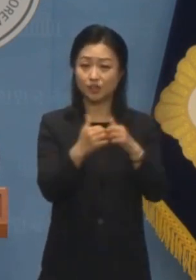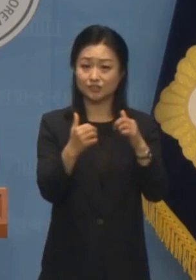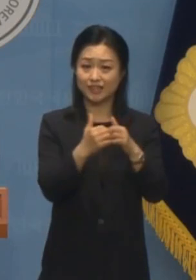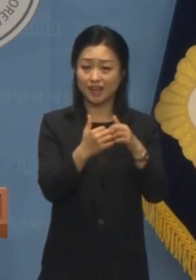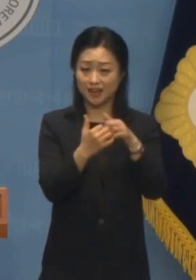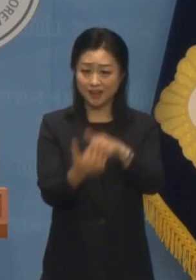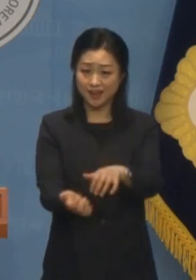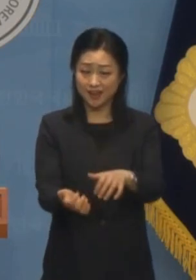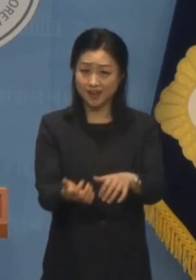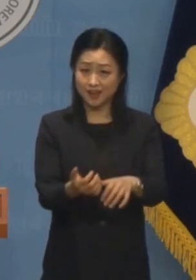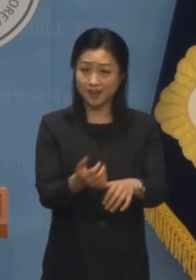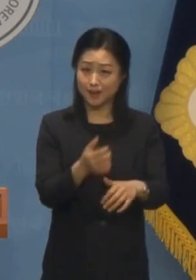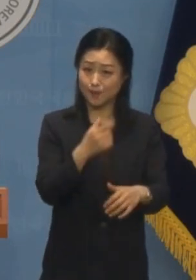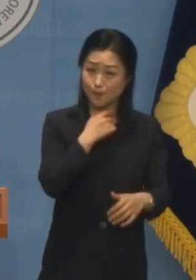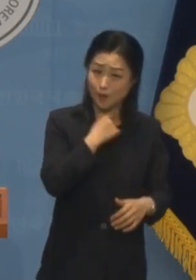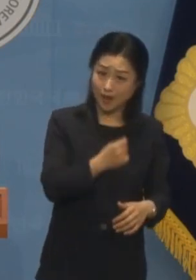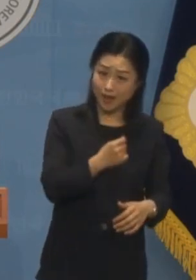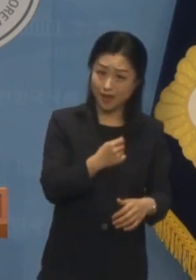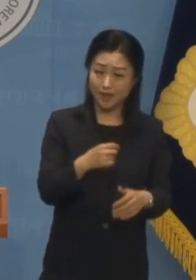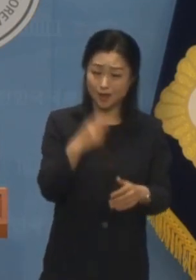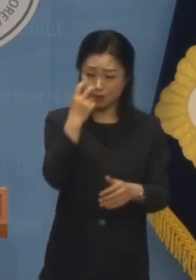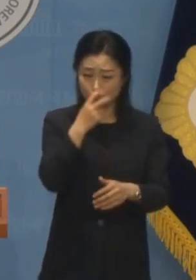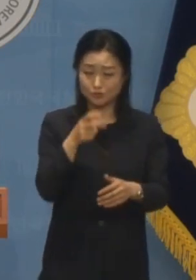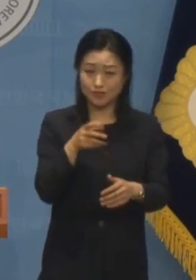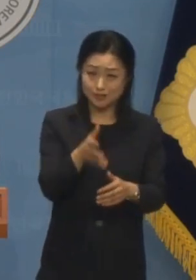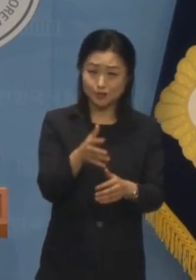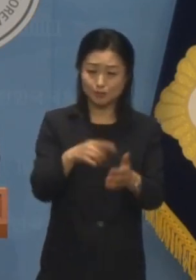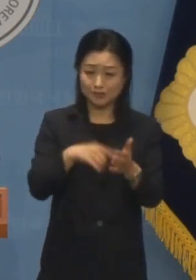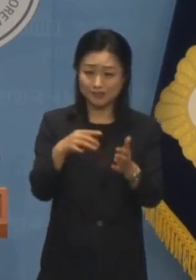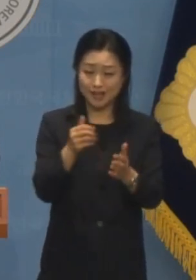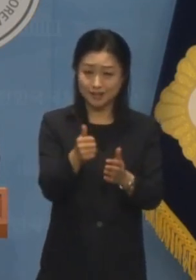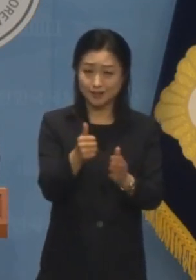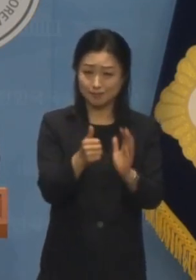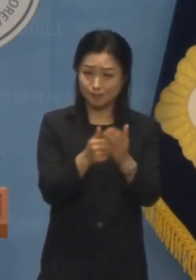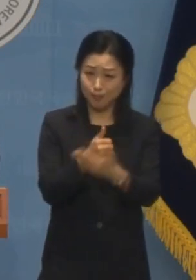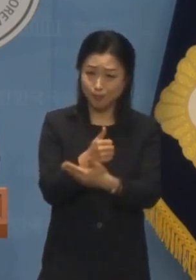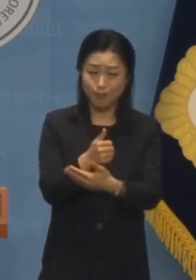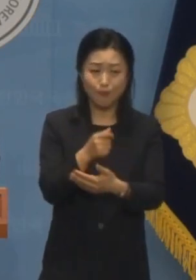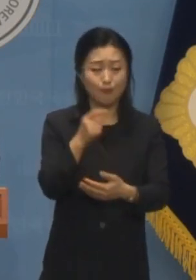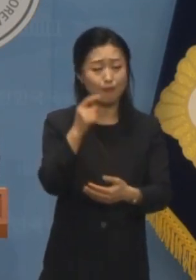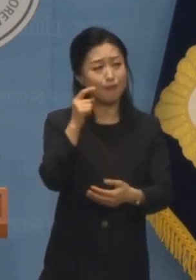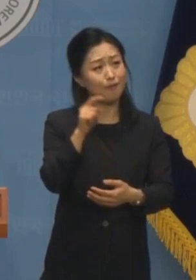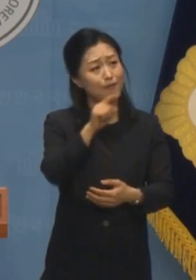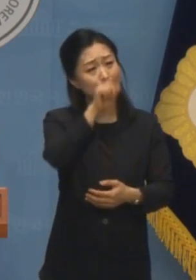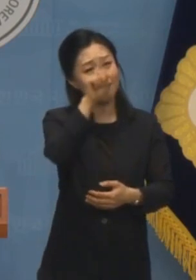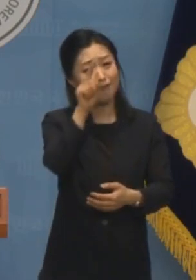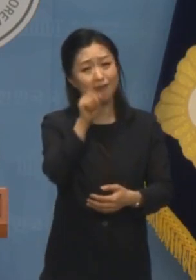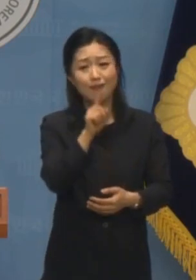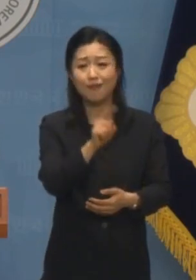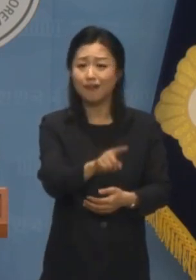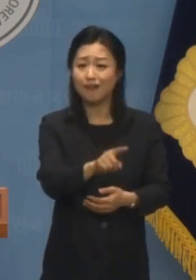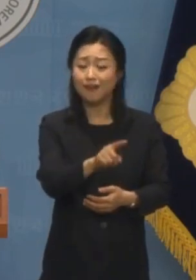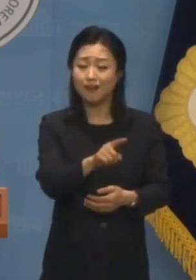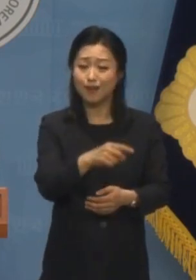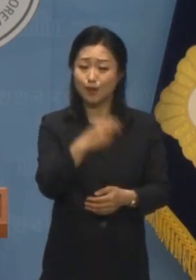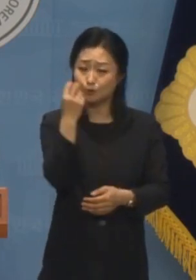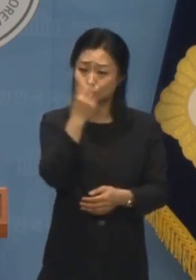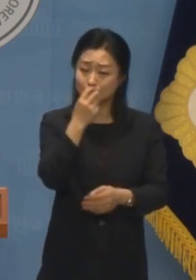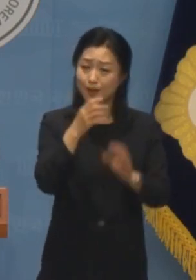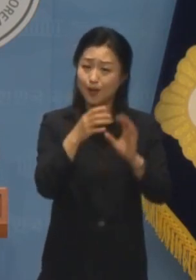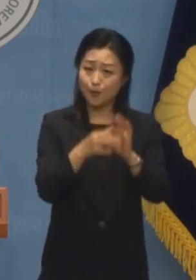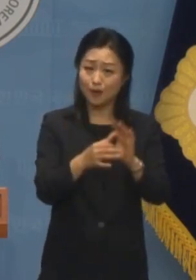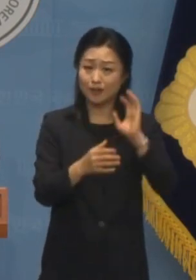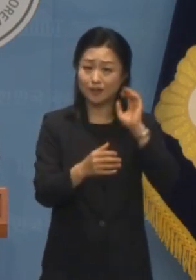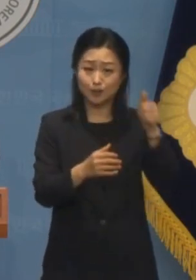해온 것입니까 아니면 마약수사단과의 전쟁을 해온 것입니까 마약수사에 대한